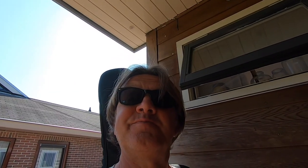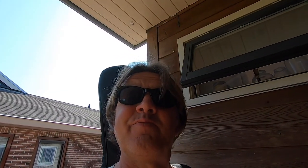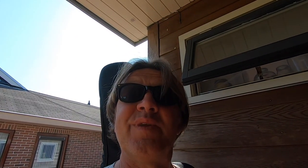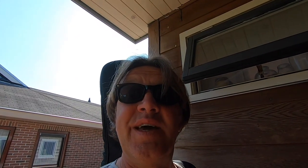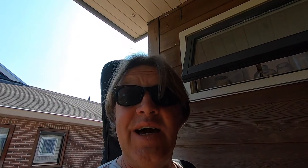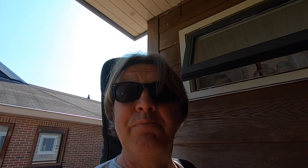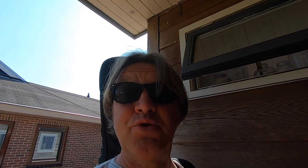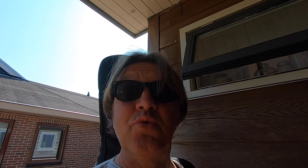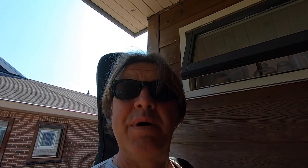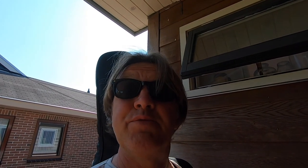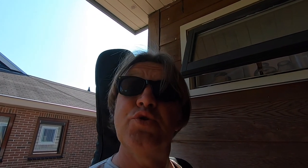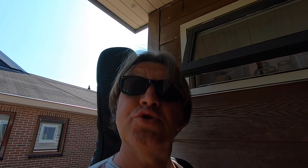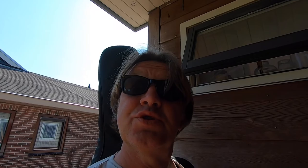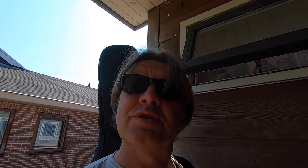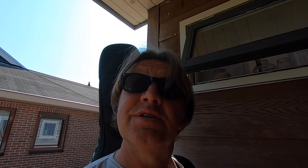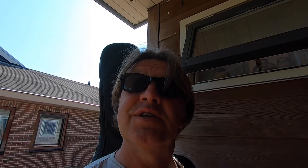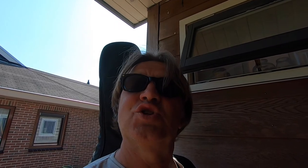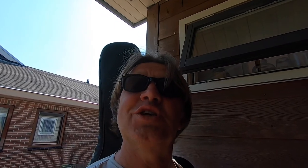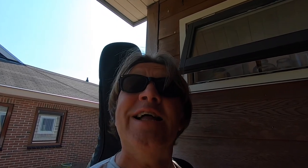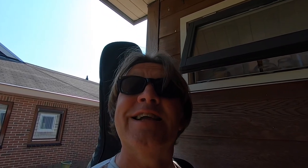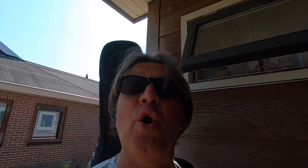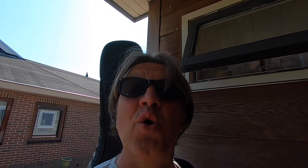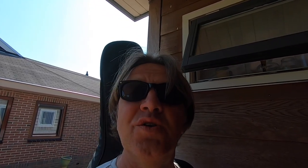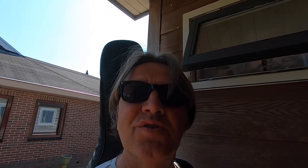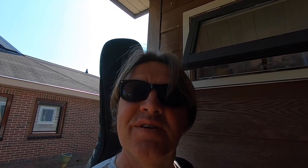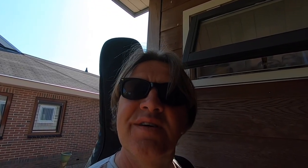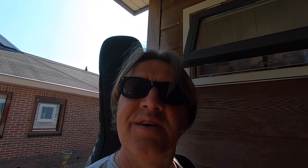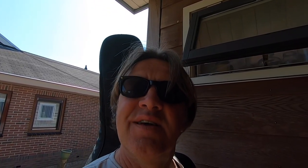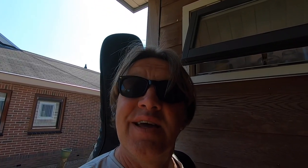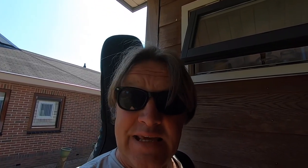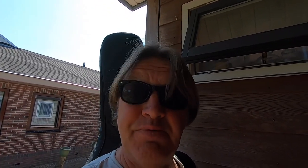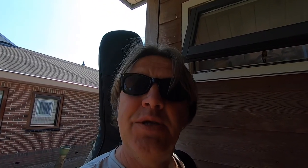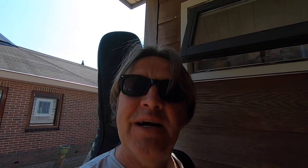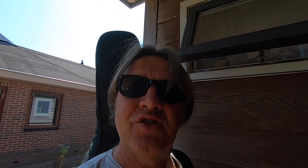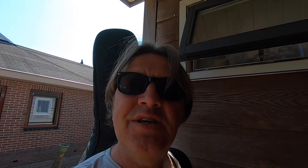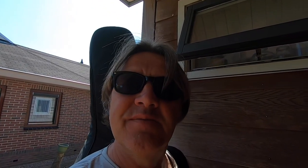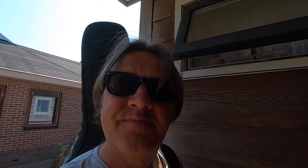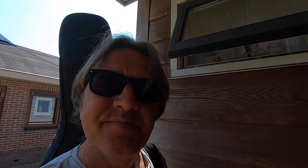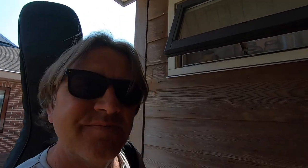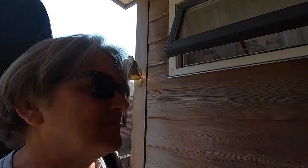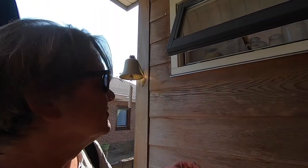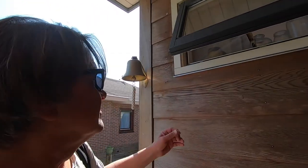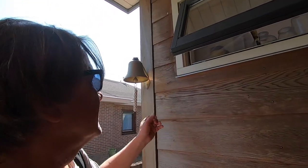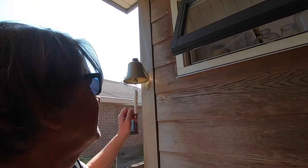I'm going to visit my wife. It's Saturday morning and I'm going to see her. Are you interested?